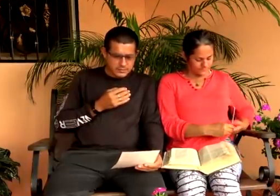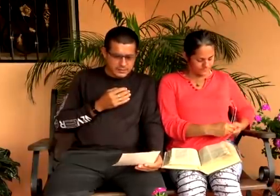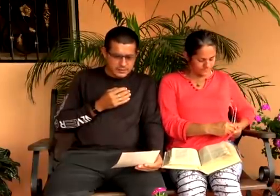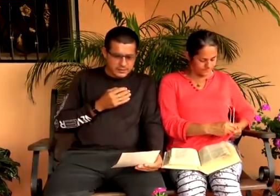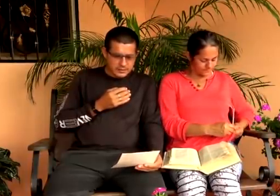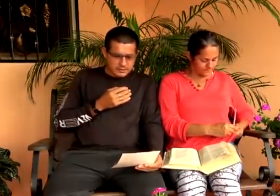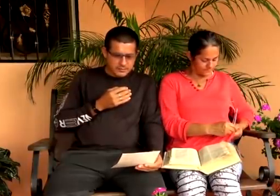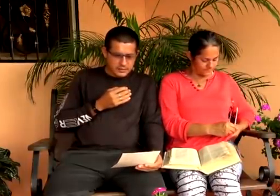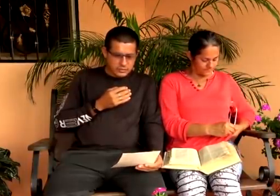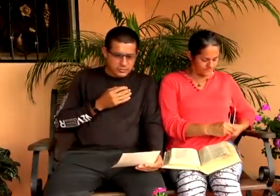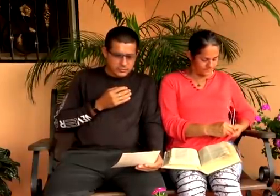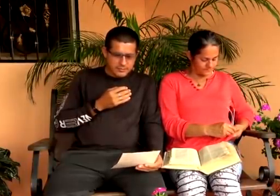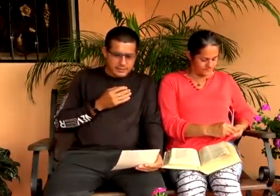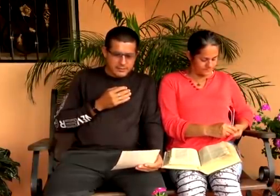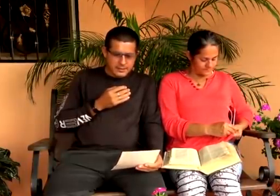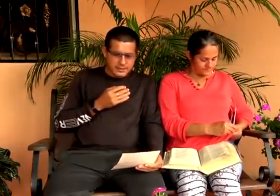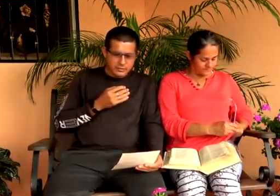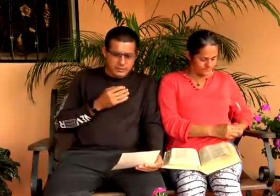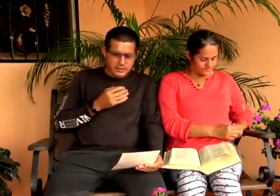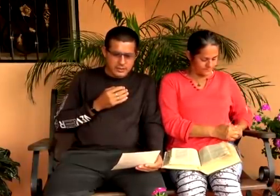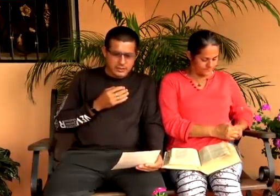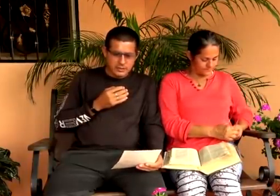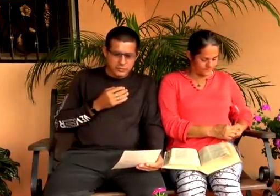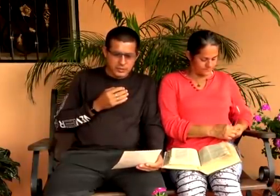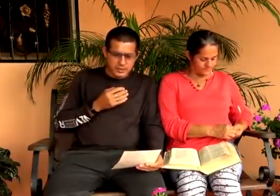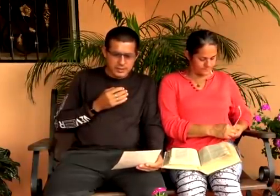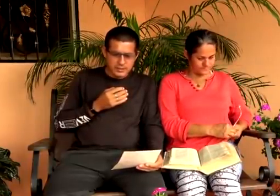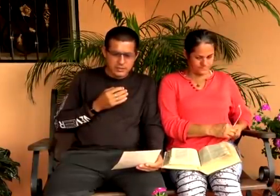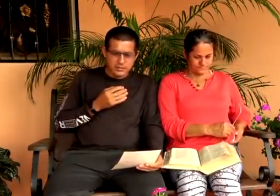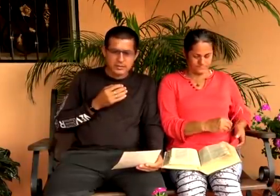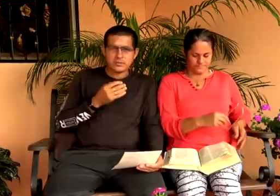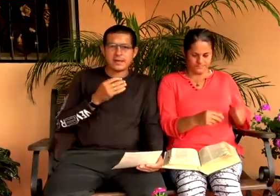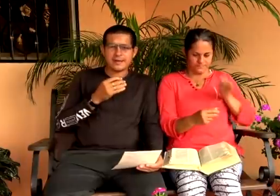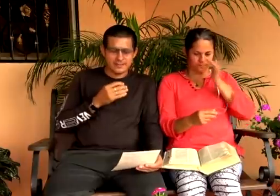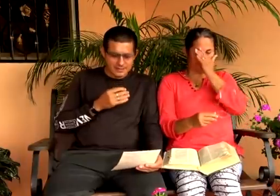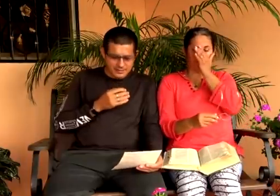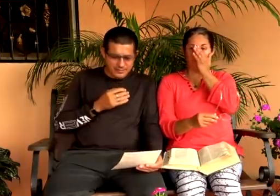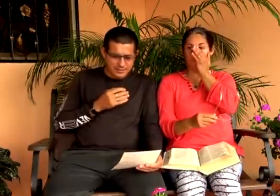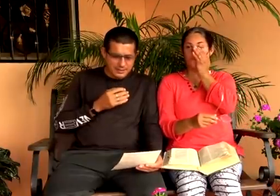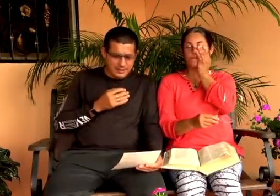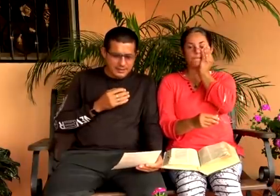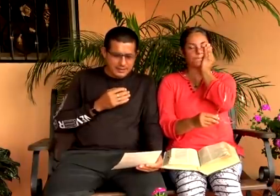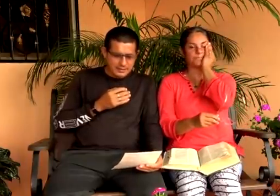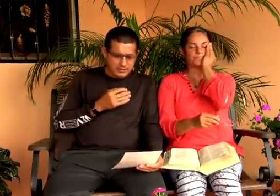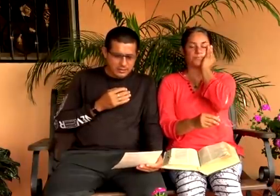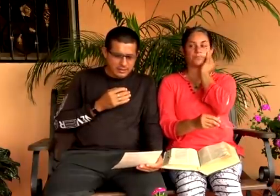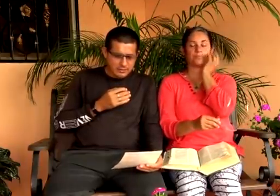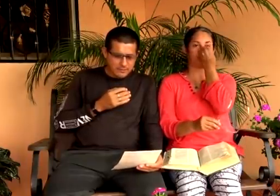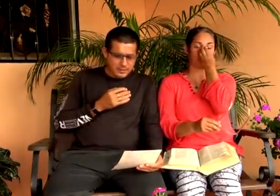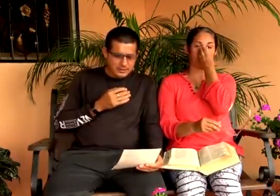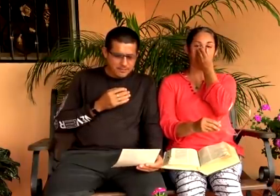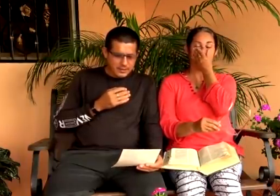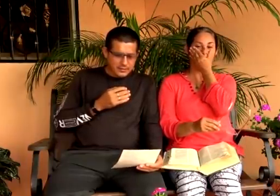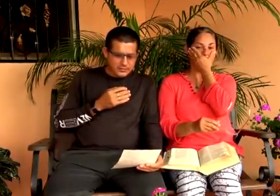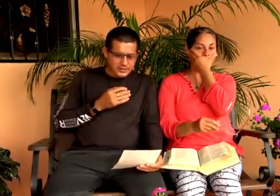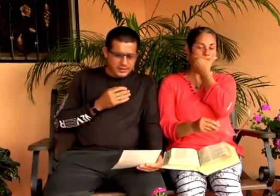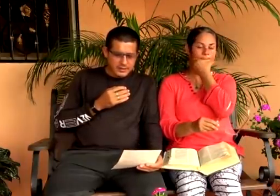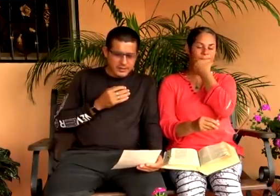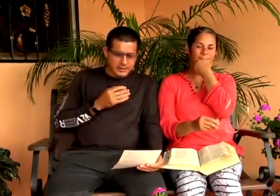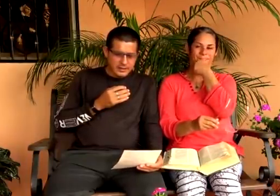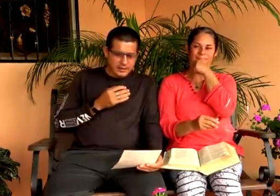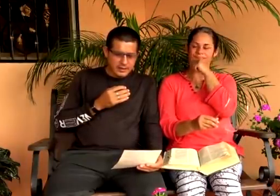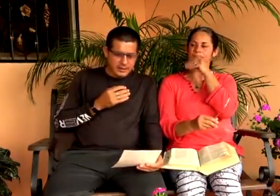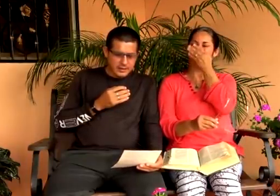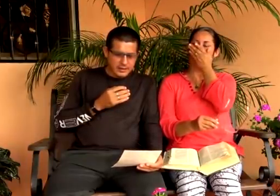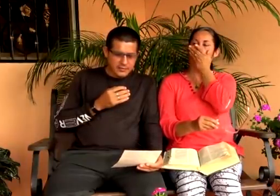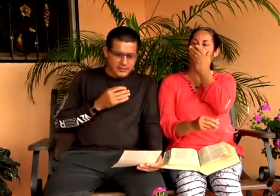Bendiciones para ti, Para toda su familia, Blanca Rosa, Y Luciana Lobato, De Argentina, Familia, Que Dios les acompañe. José